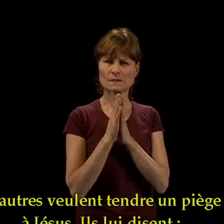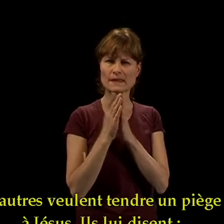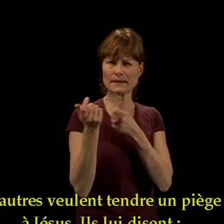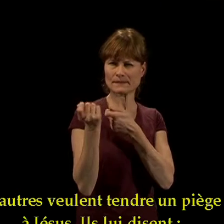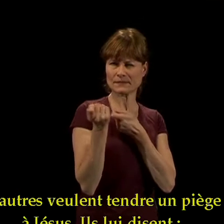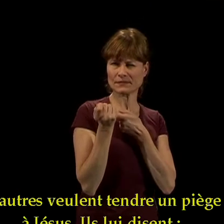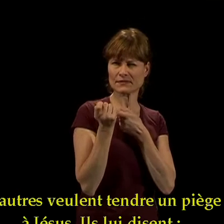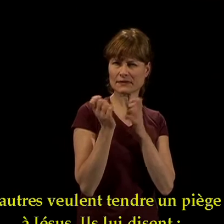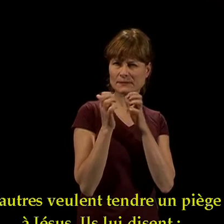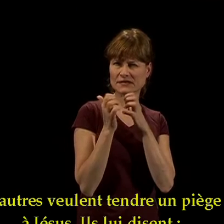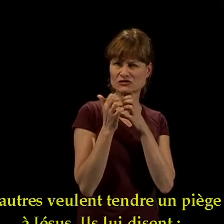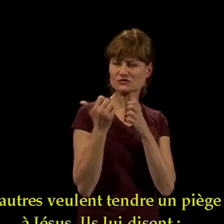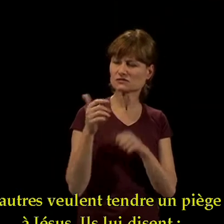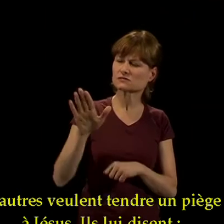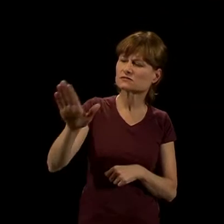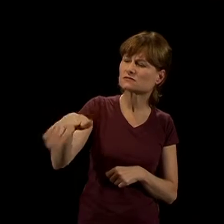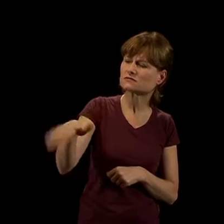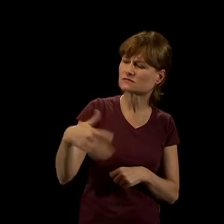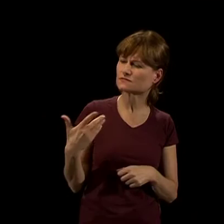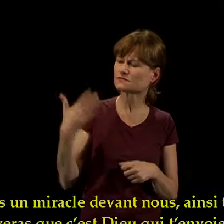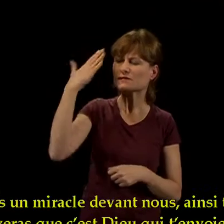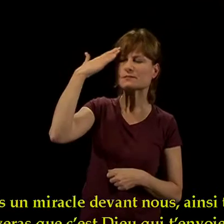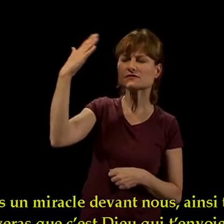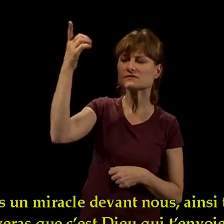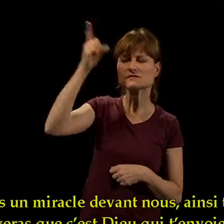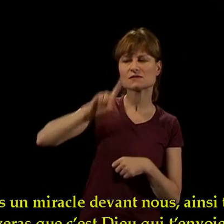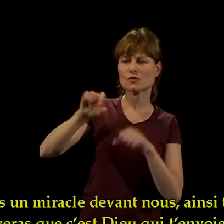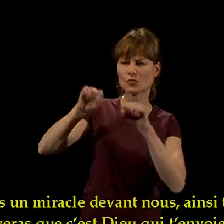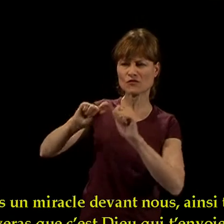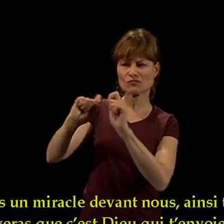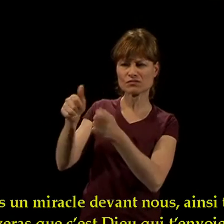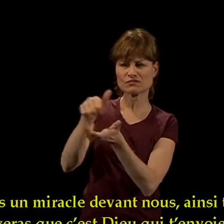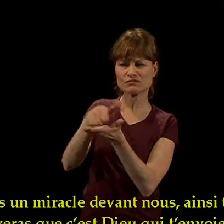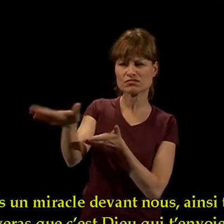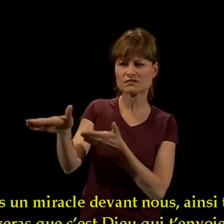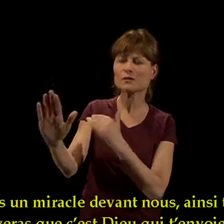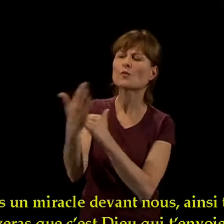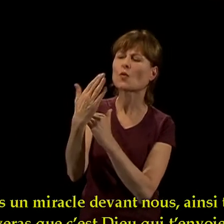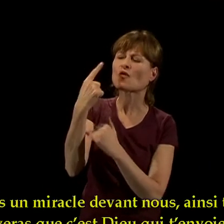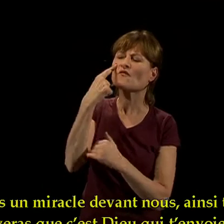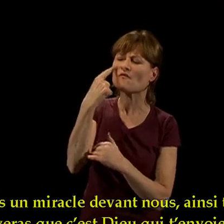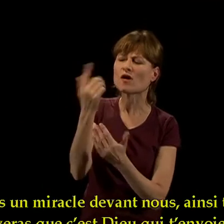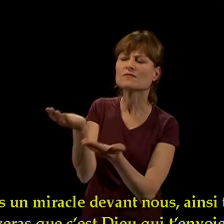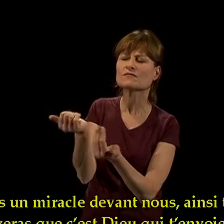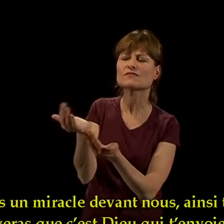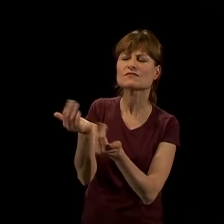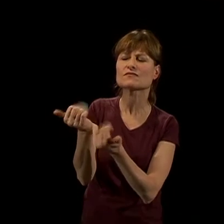D'autres veulent tendre un piège à Jésus. Ils lui disent, fais un miracle devant nous. Ainsi tu